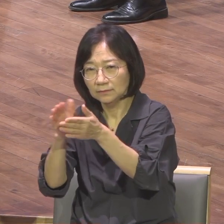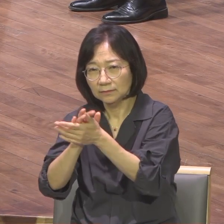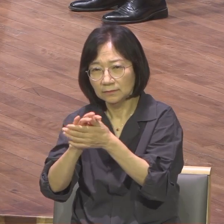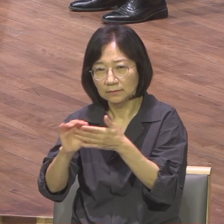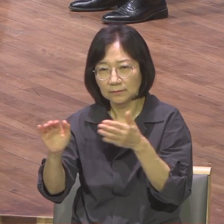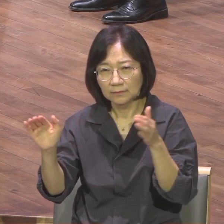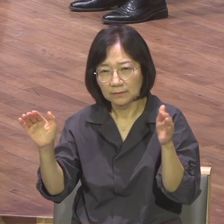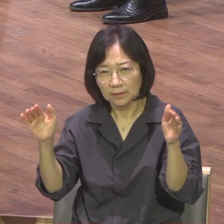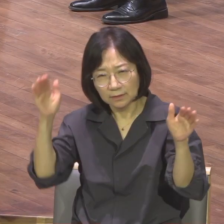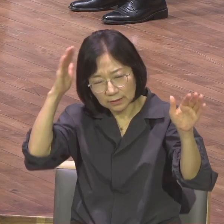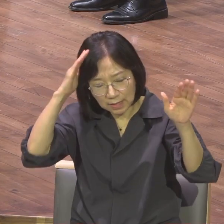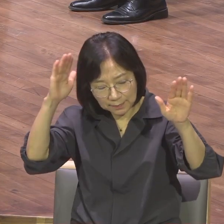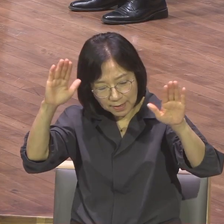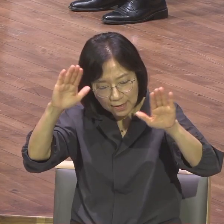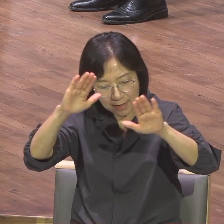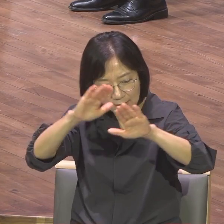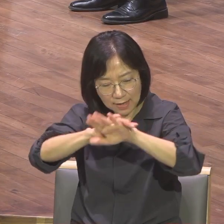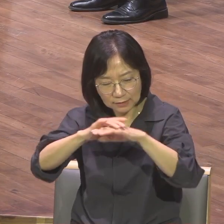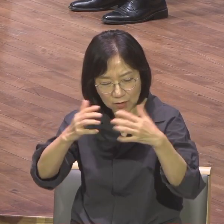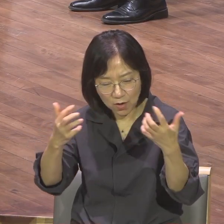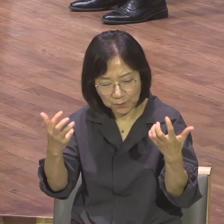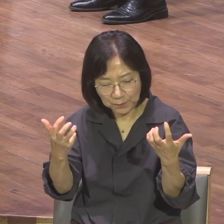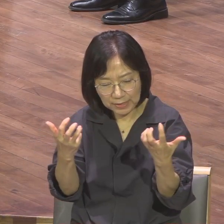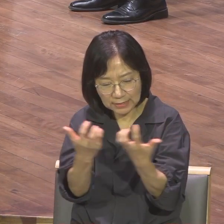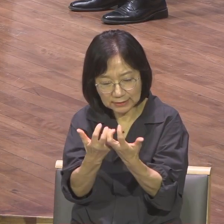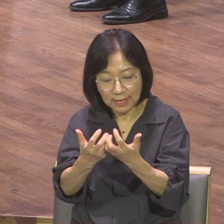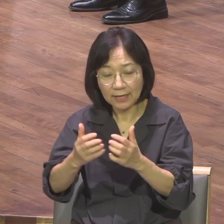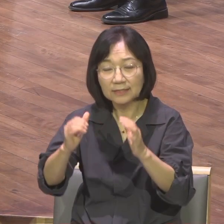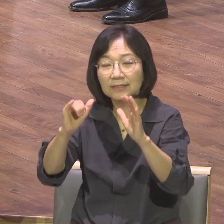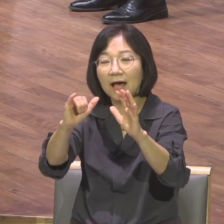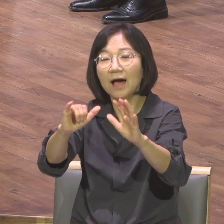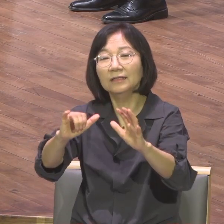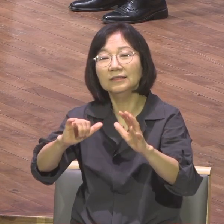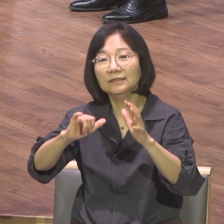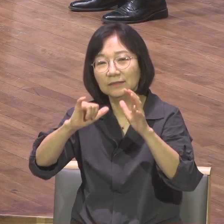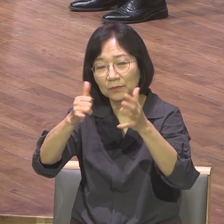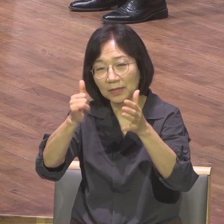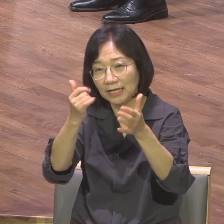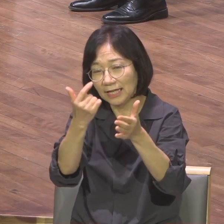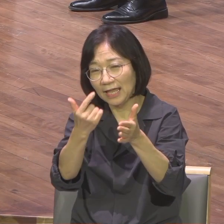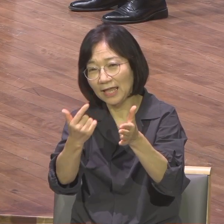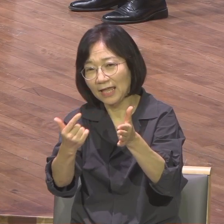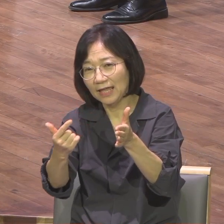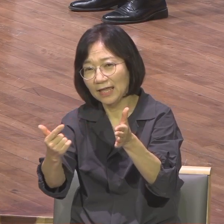그 밤에 높인 세상을 위해